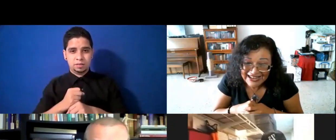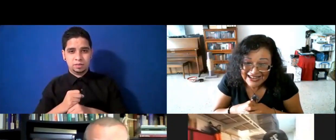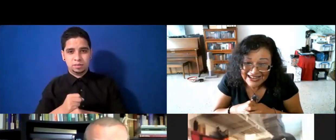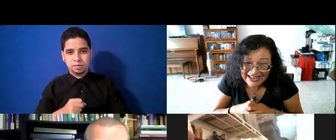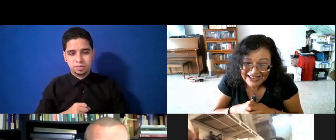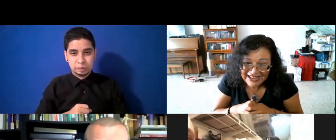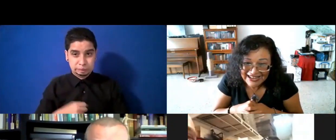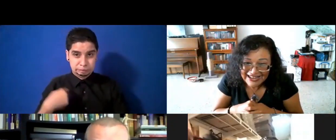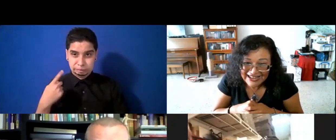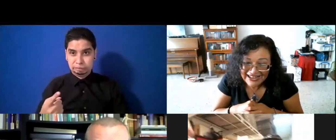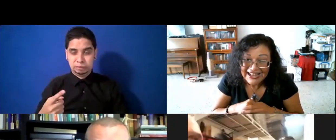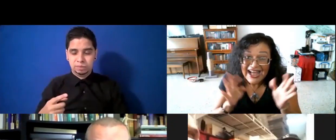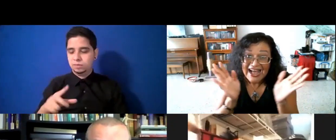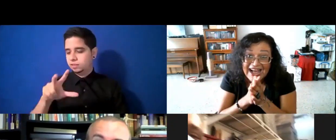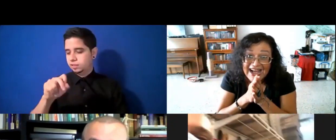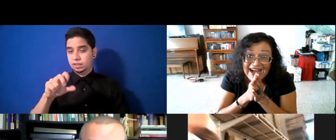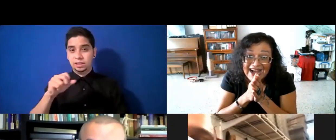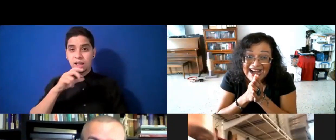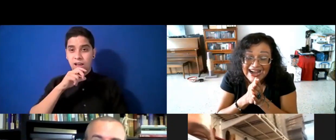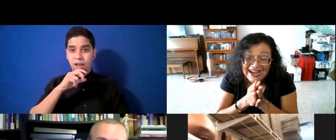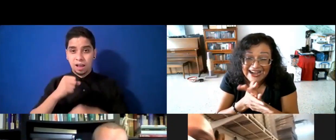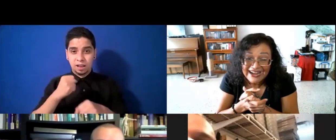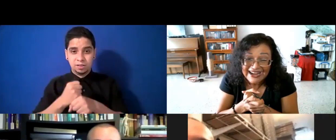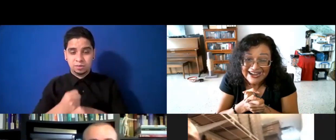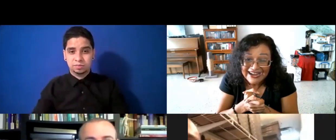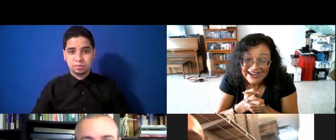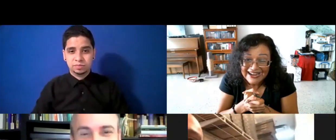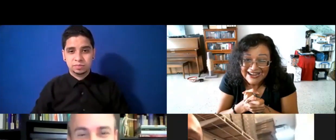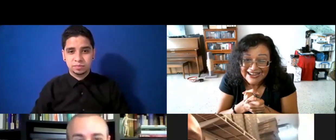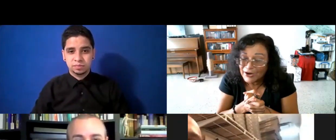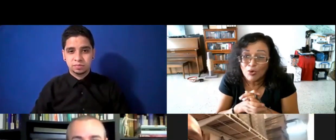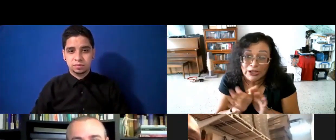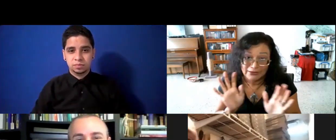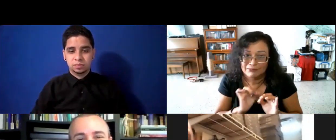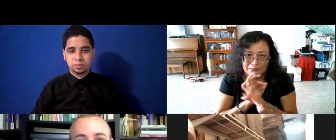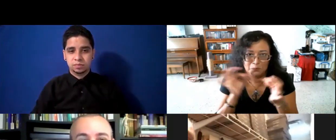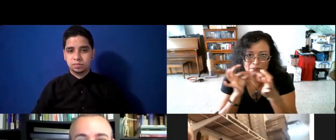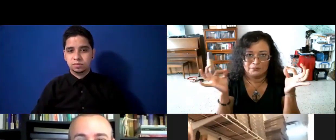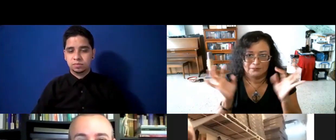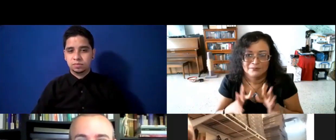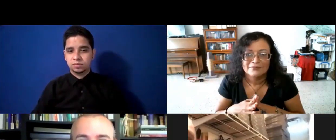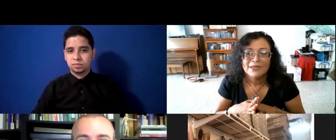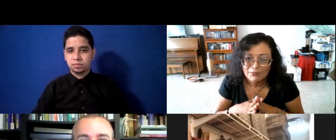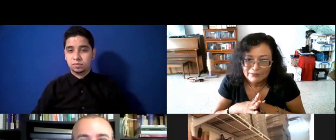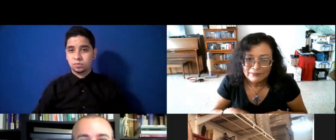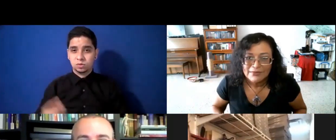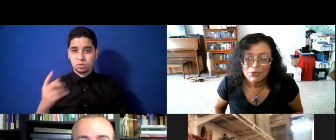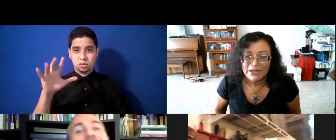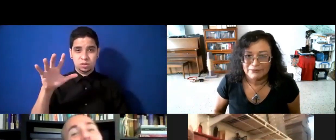30, bueno, no, él me acaba de decir que no le diga eso, que lleva solamente 5 años de pizero, muy bien,